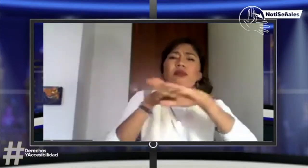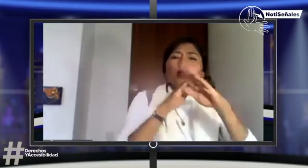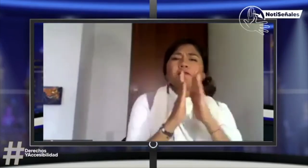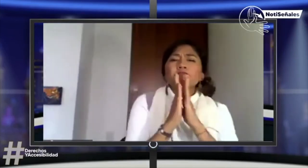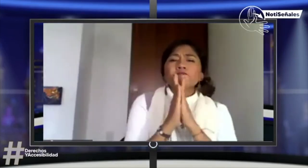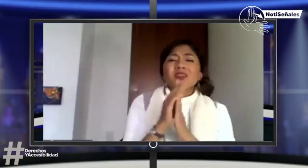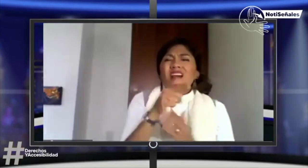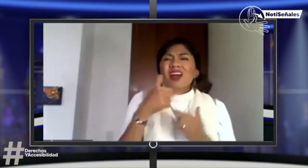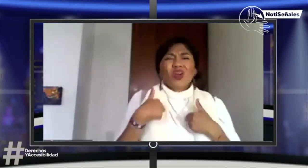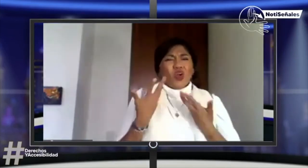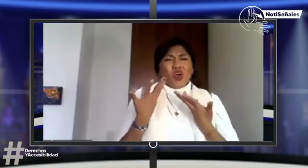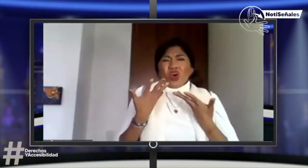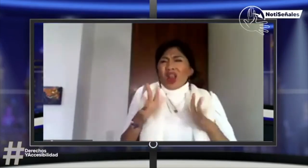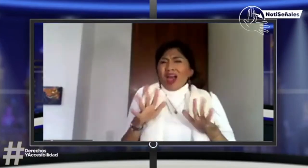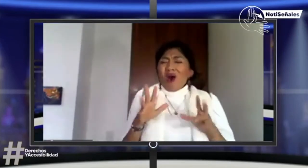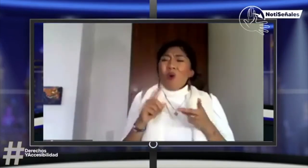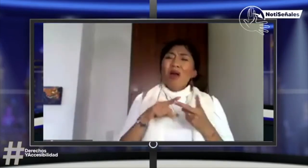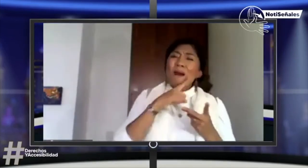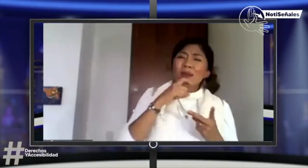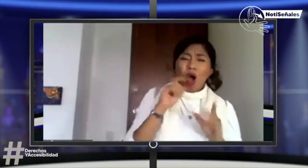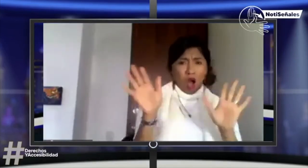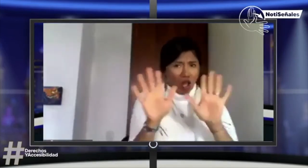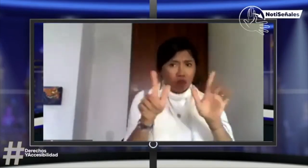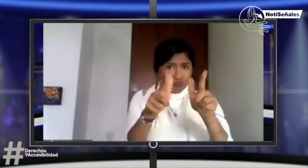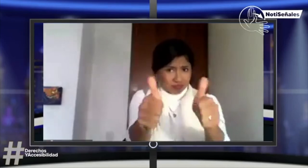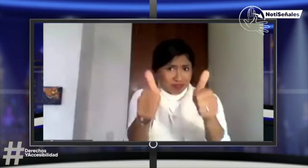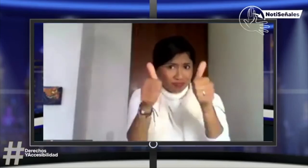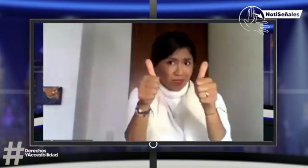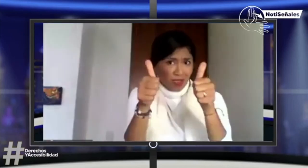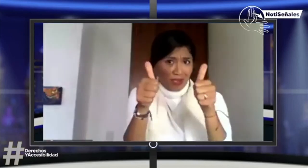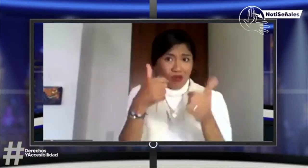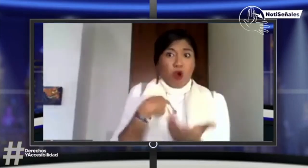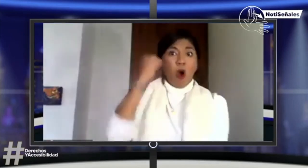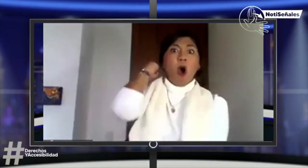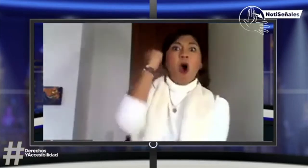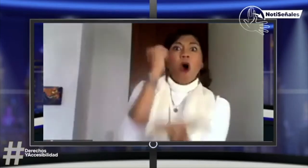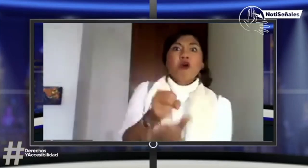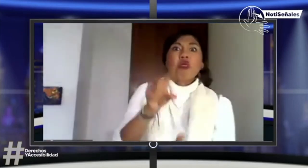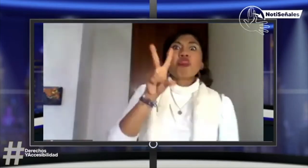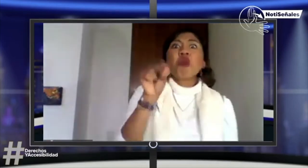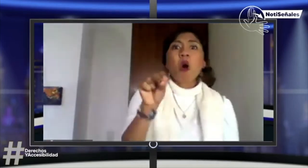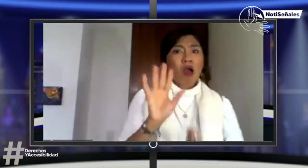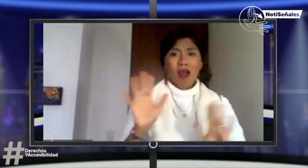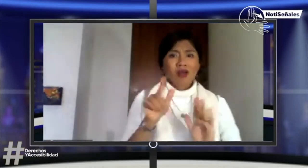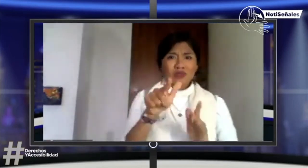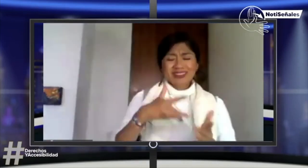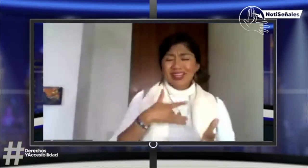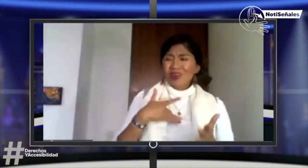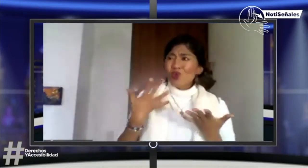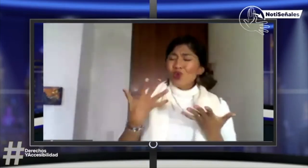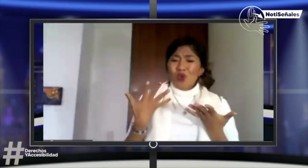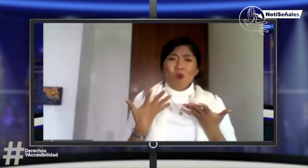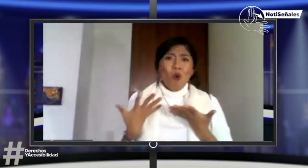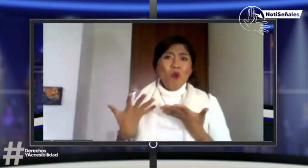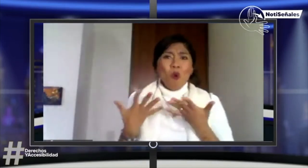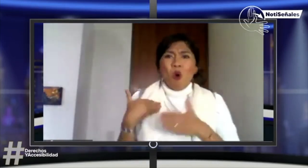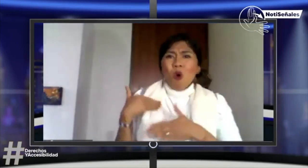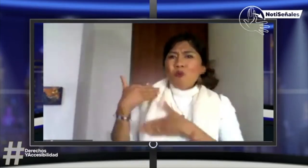muy delicado porque se manejan documentos legales, es muy documento, muchas documentos que son delicados. No quiere decir que nosotros no